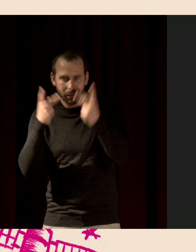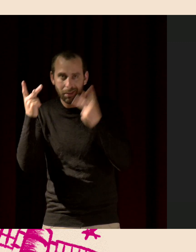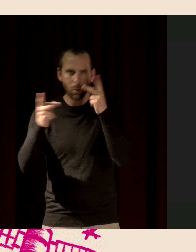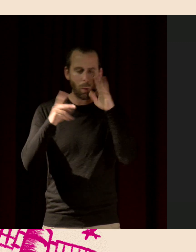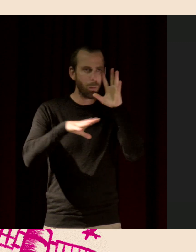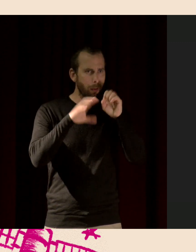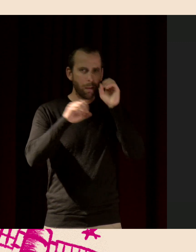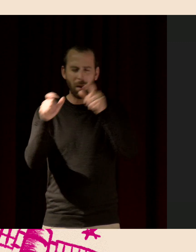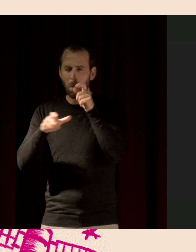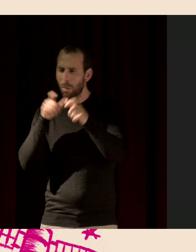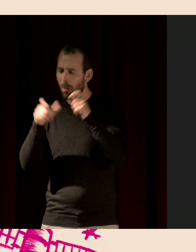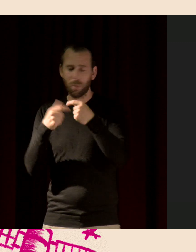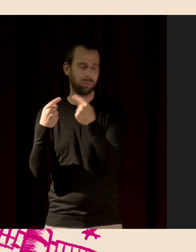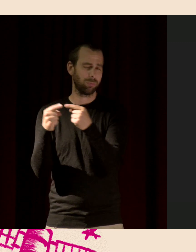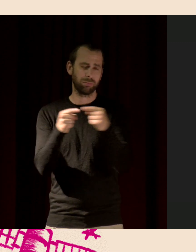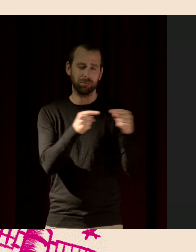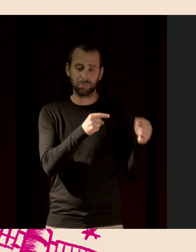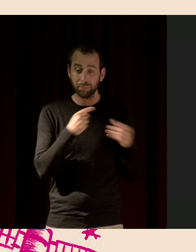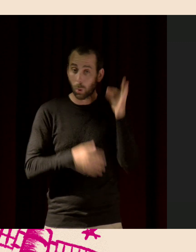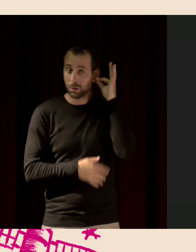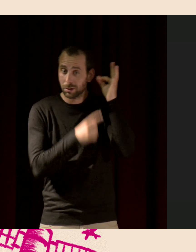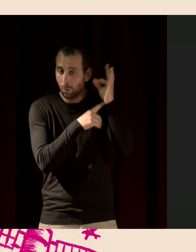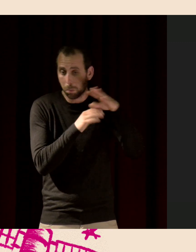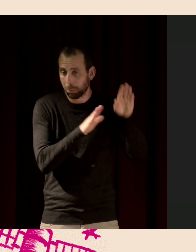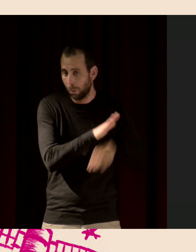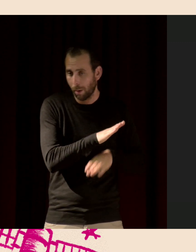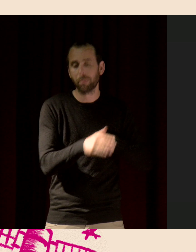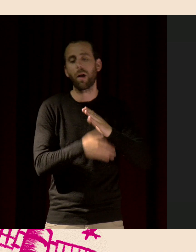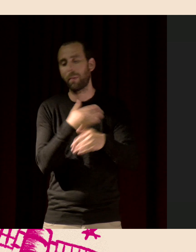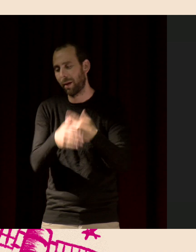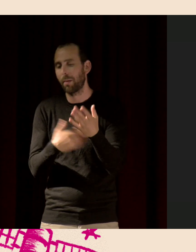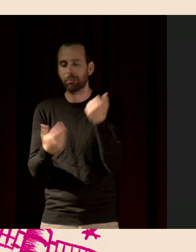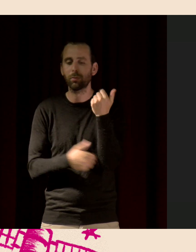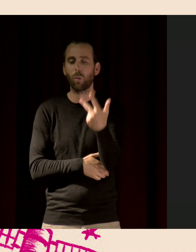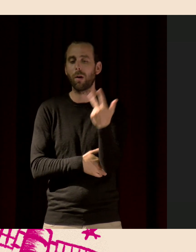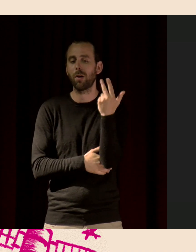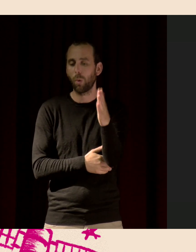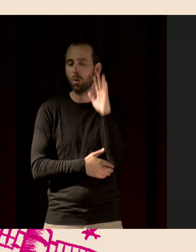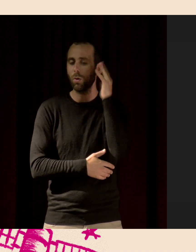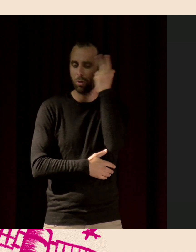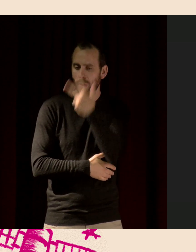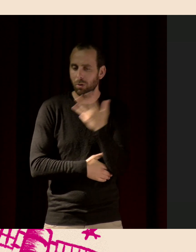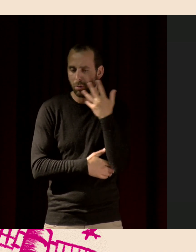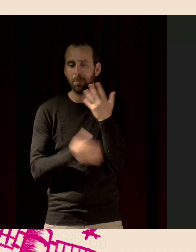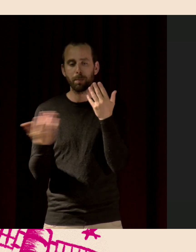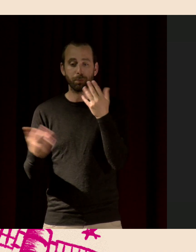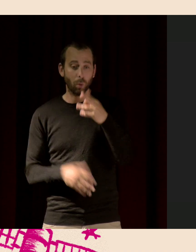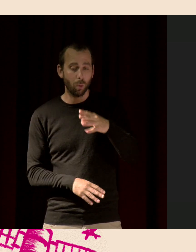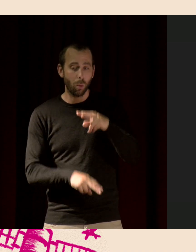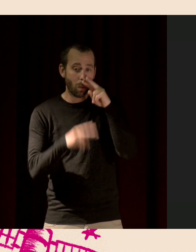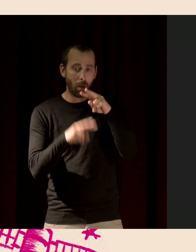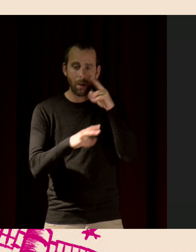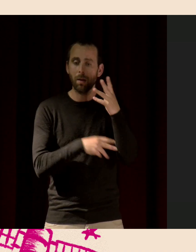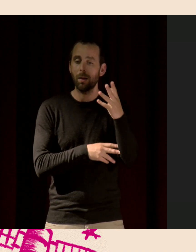monde, que l'audition, et puis derrière, les trois autres sens, l'odorat, le toucher et le goût.